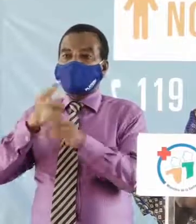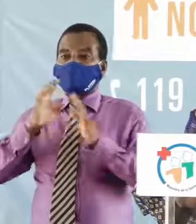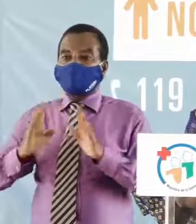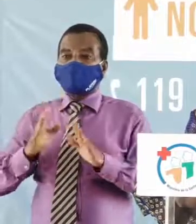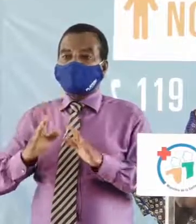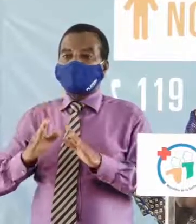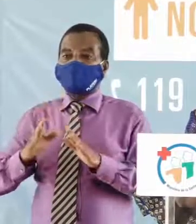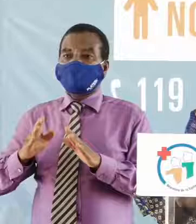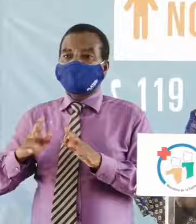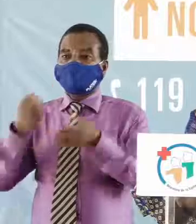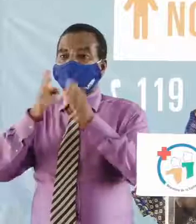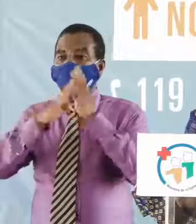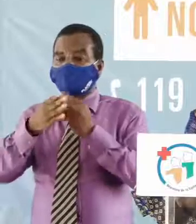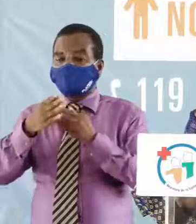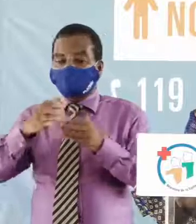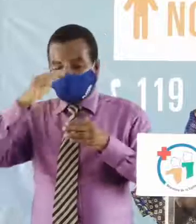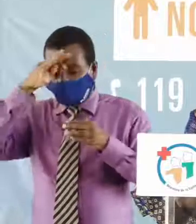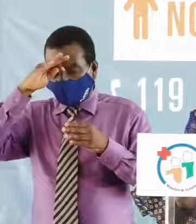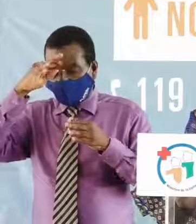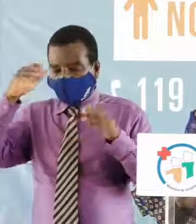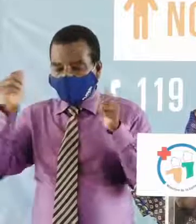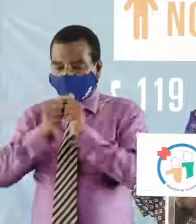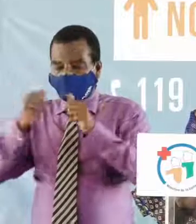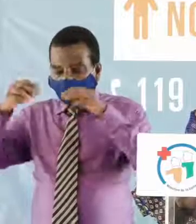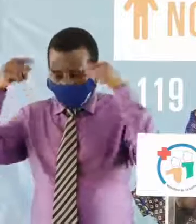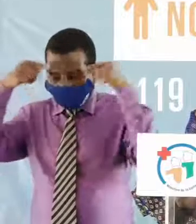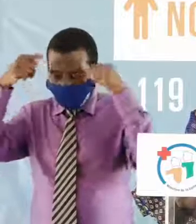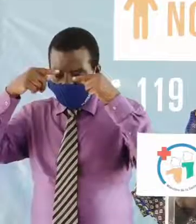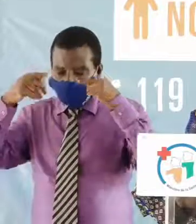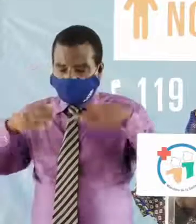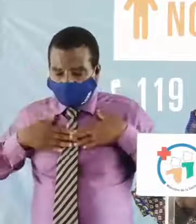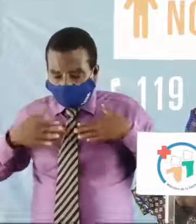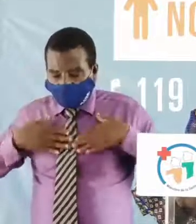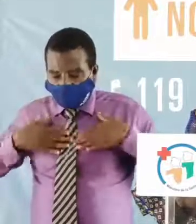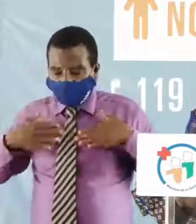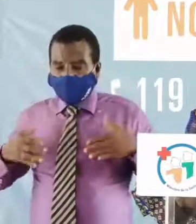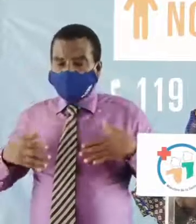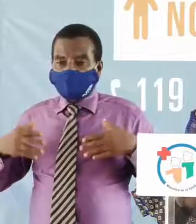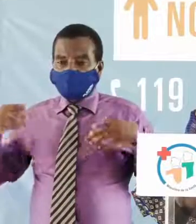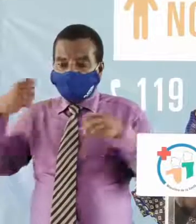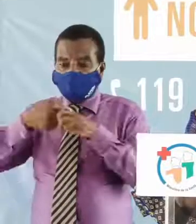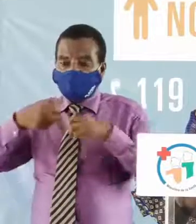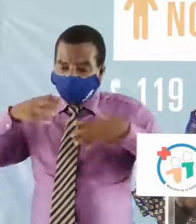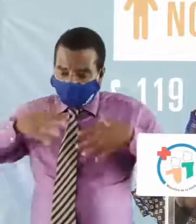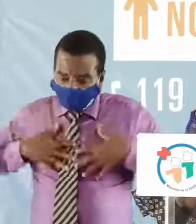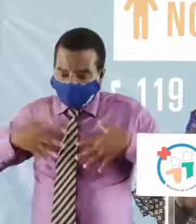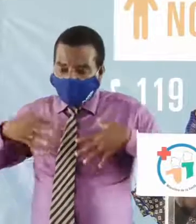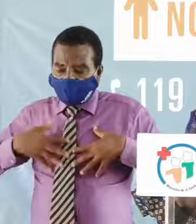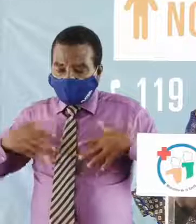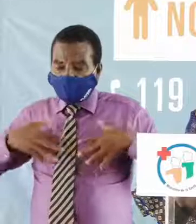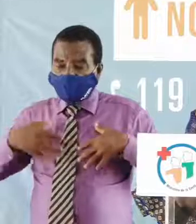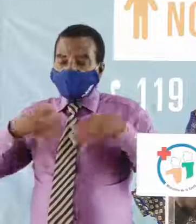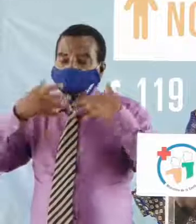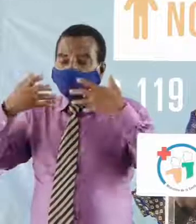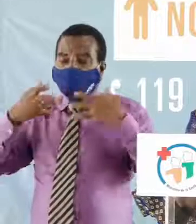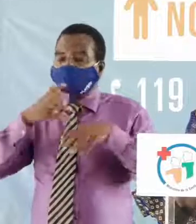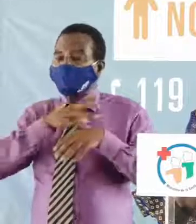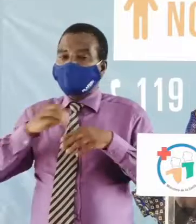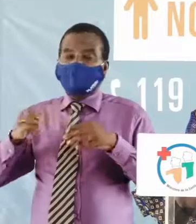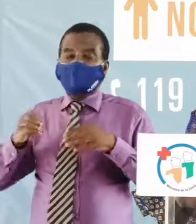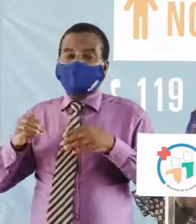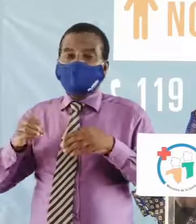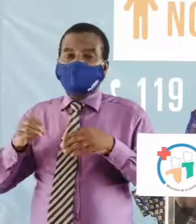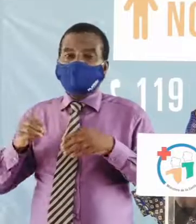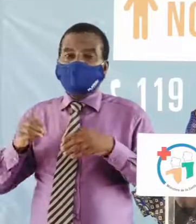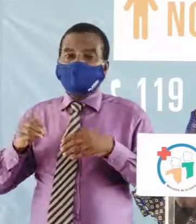Enfin, devant une fièvre accompagnée de maux de tête, de courbatures, de toux, de difficultés respiratoires ou de soufflements évocateurs de COVID